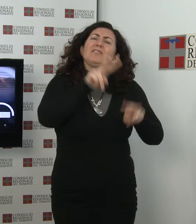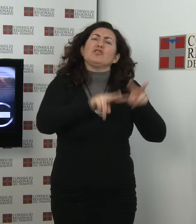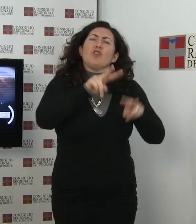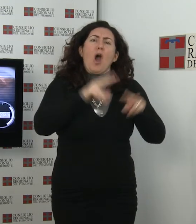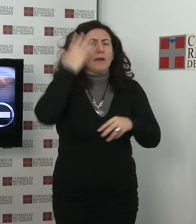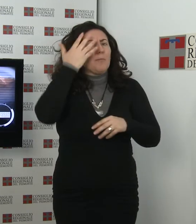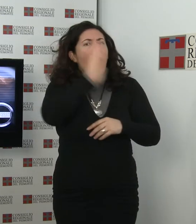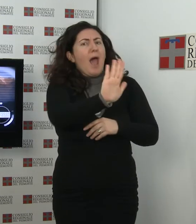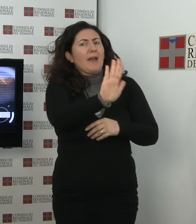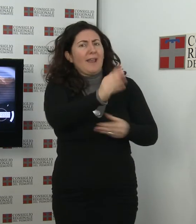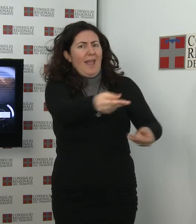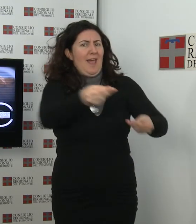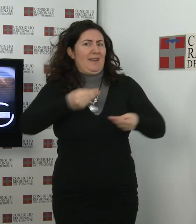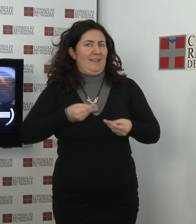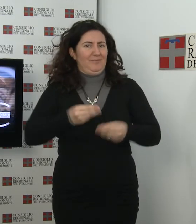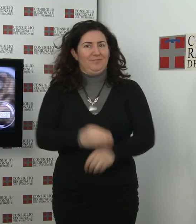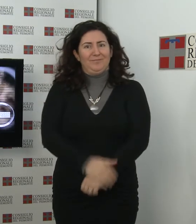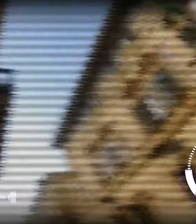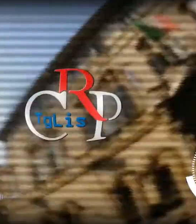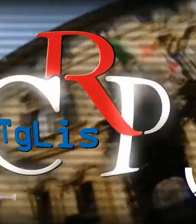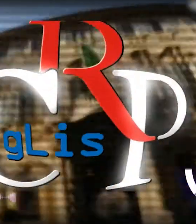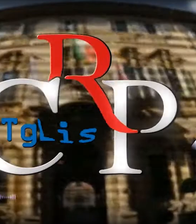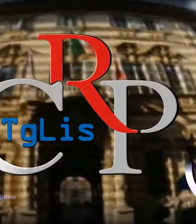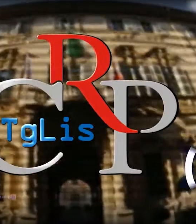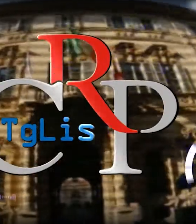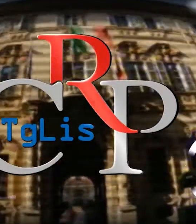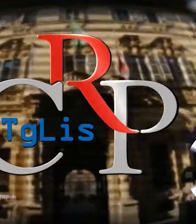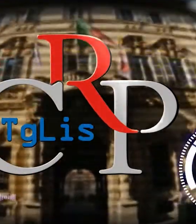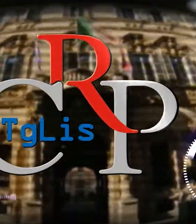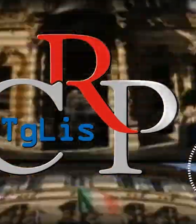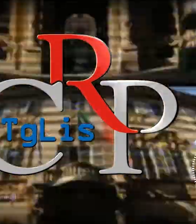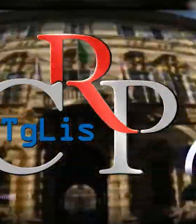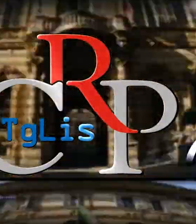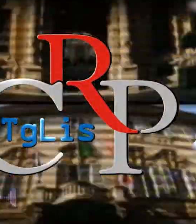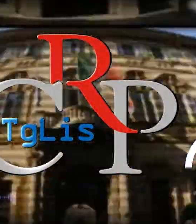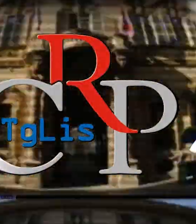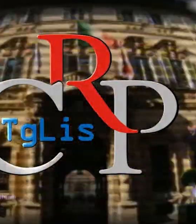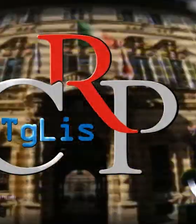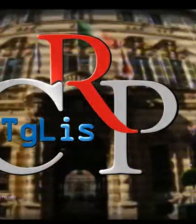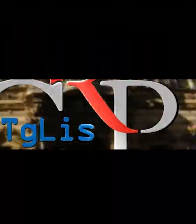Musica Musica Musica Musica Musica tutti.